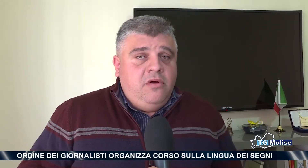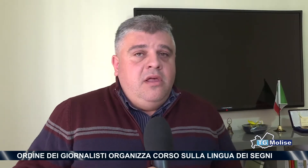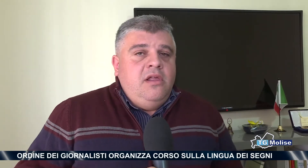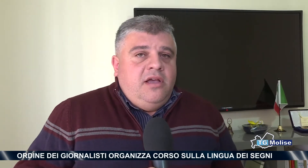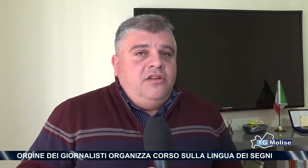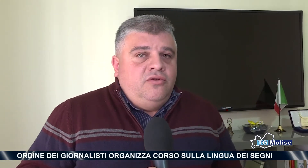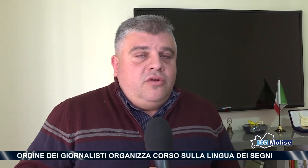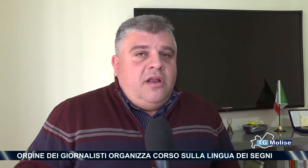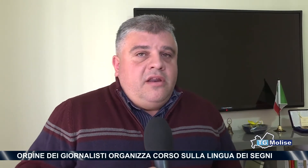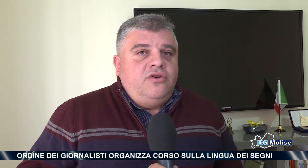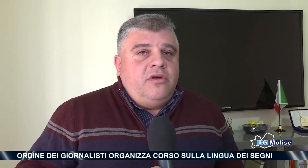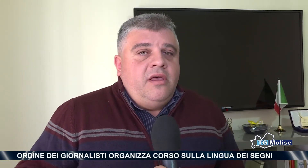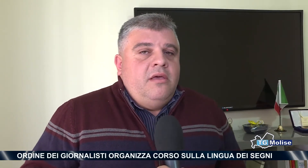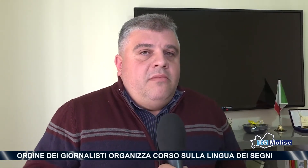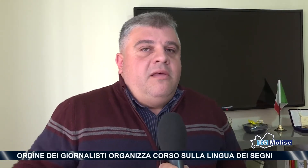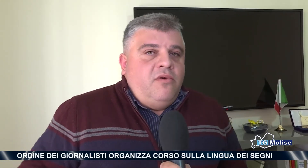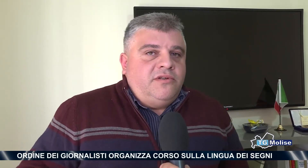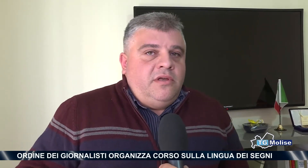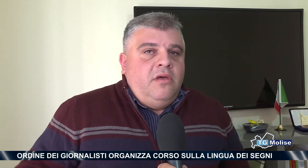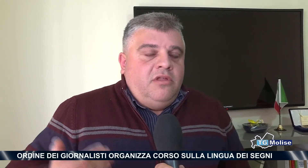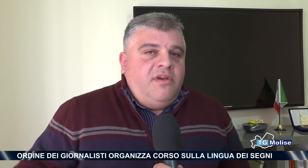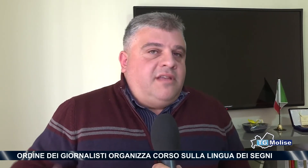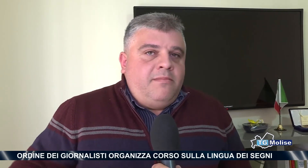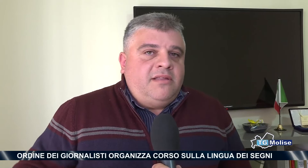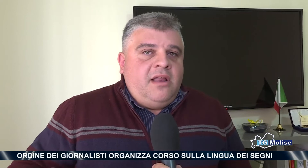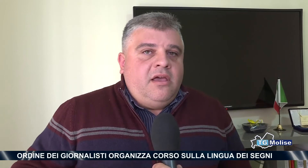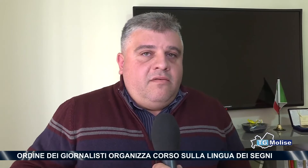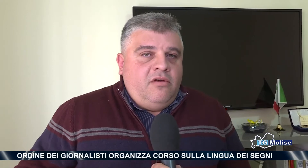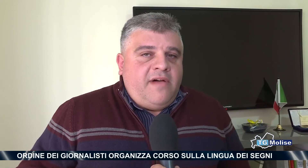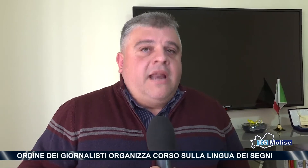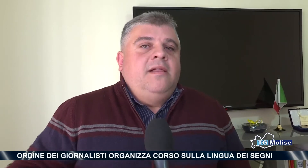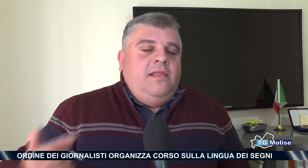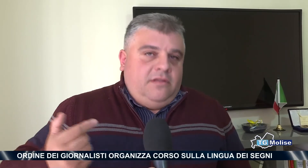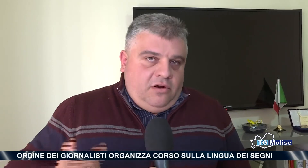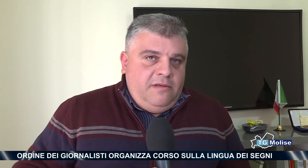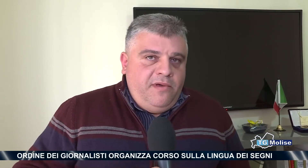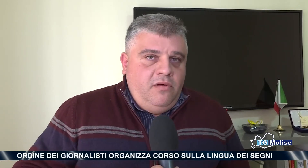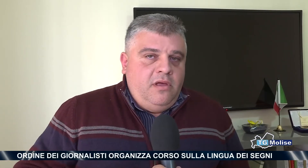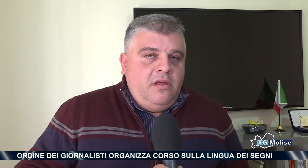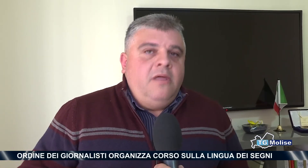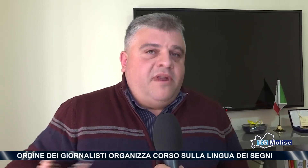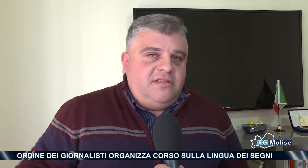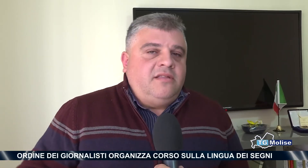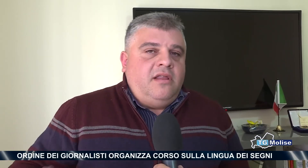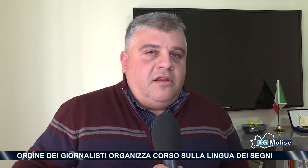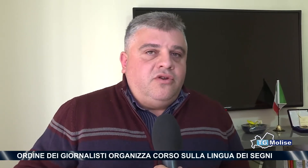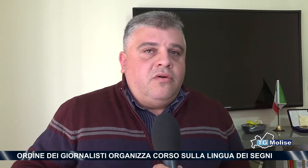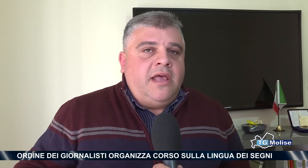ed è giusto che la regione mi rimborsi. Quindi questa è la battaglia che io voglio fare. Dirò di più, il Presidente della regione